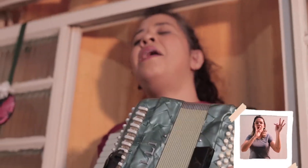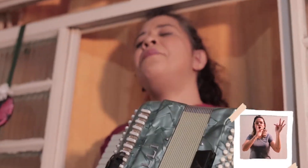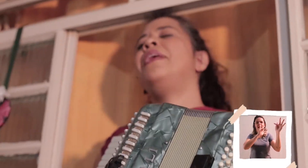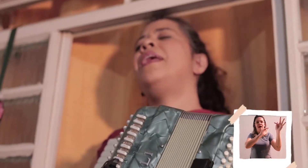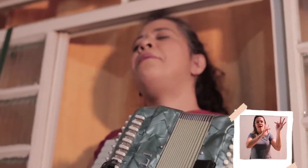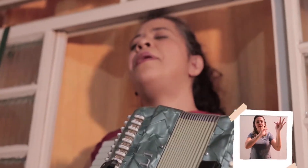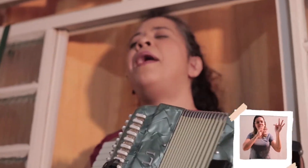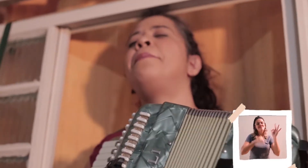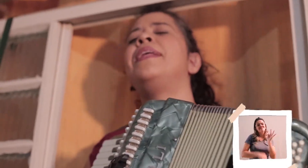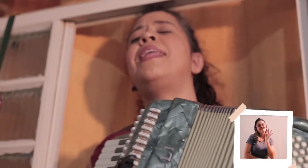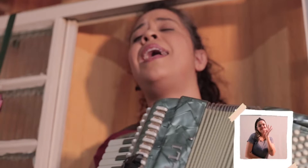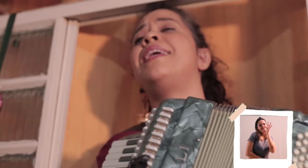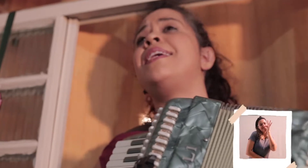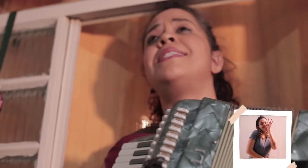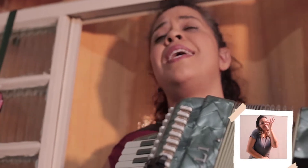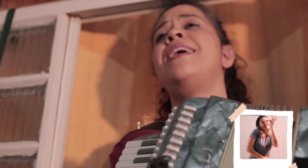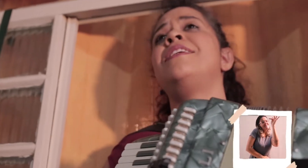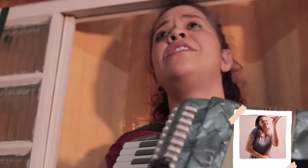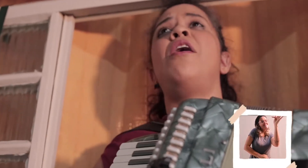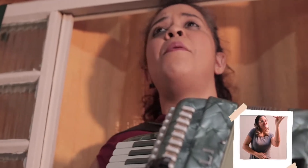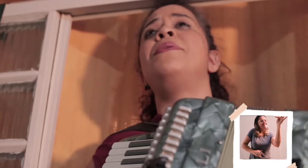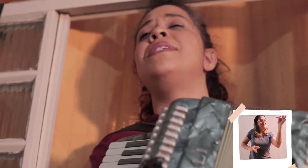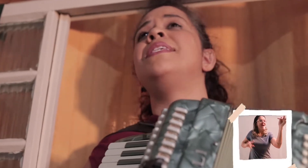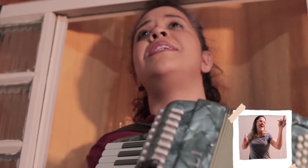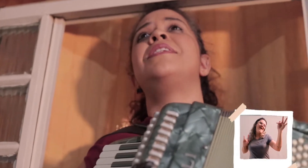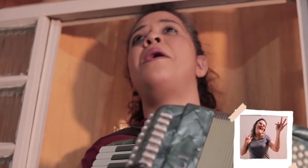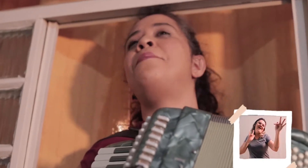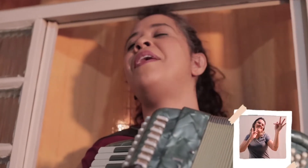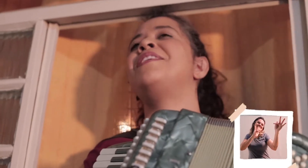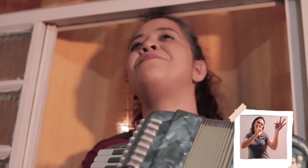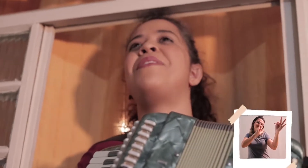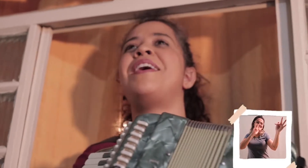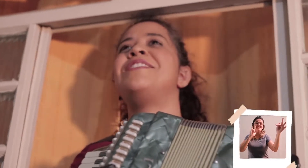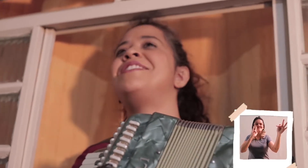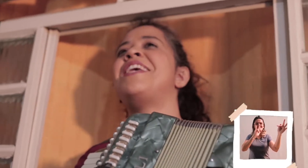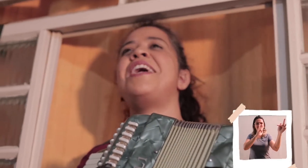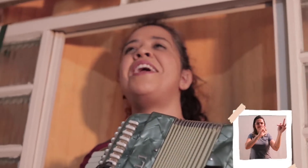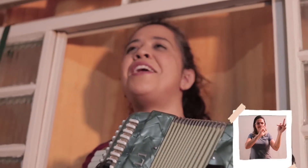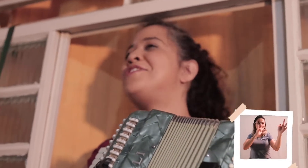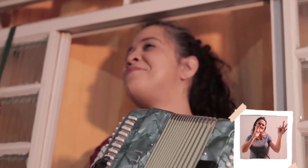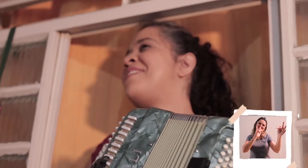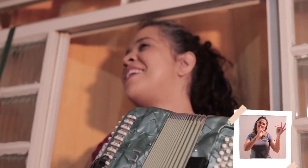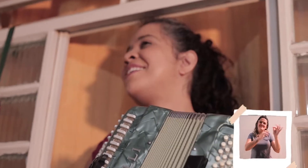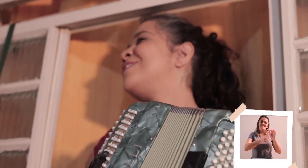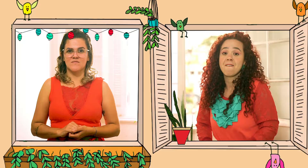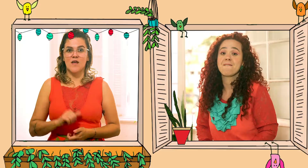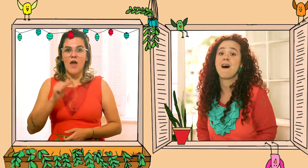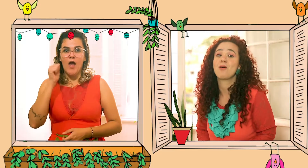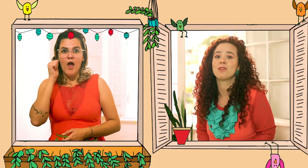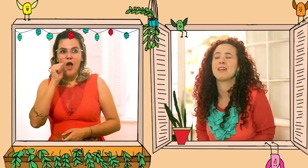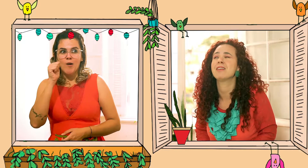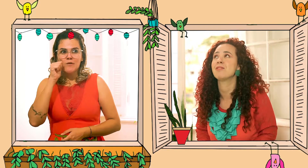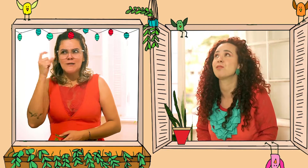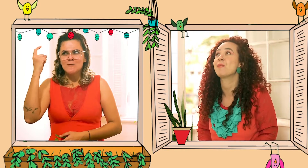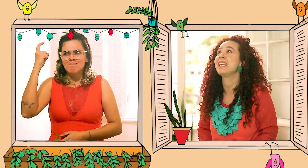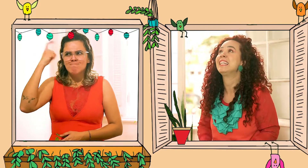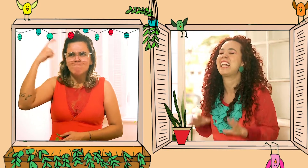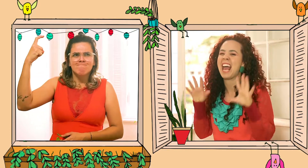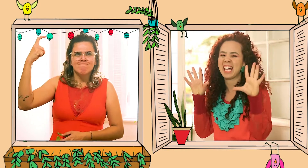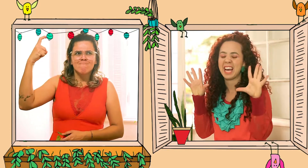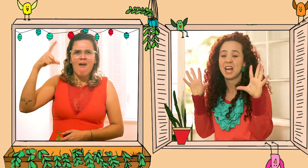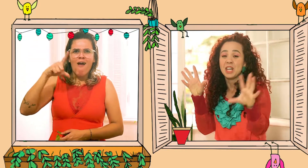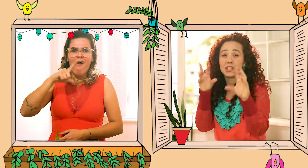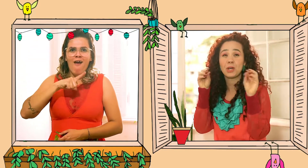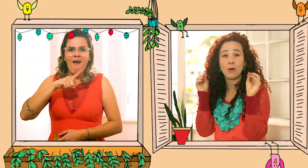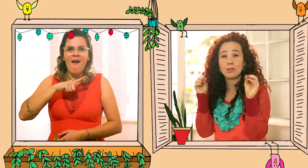Sabe que para a planta crescer, só precisa mesmo crescente. Fauna teve uma